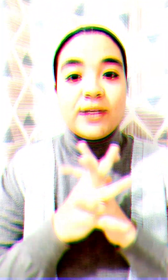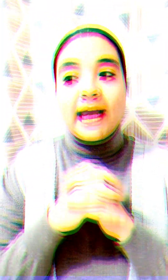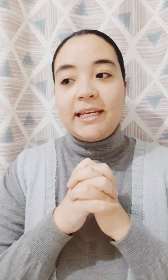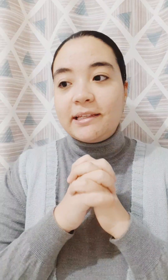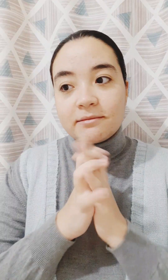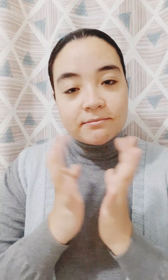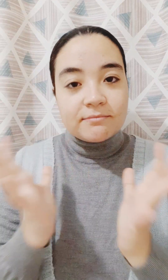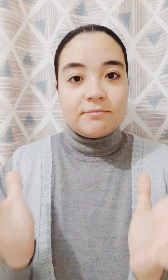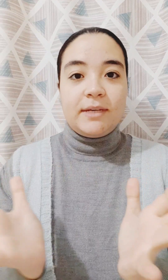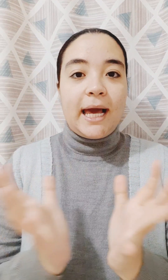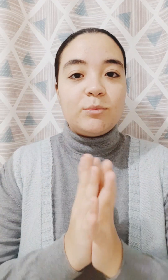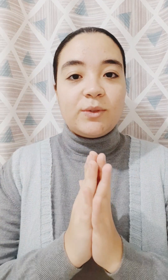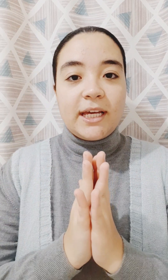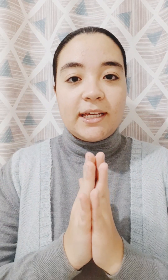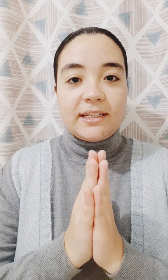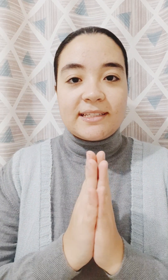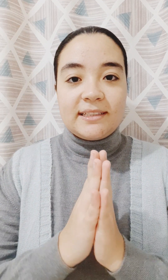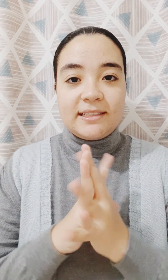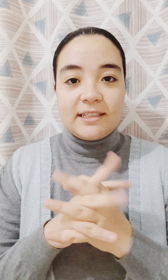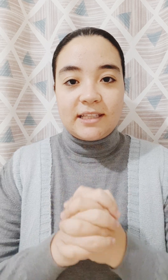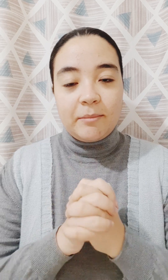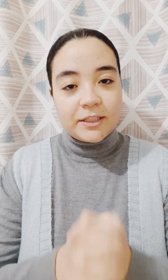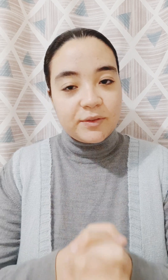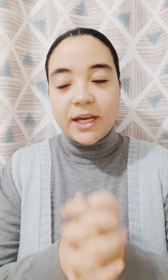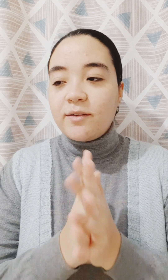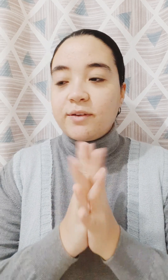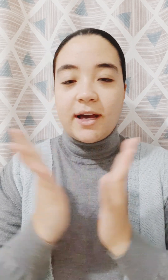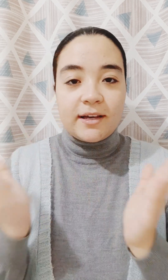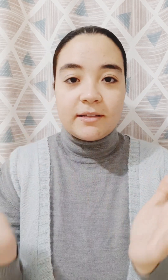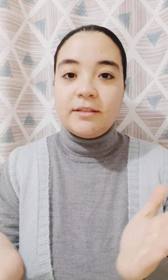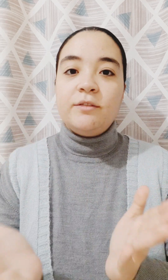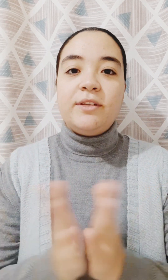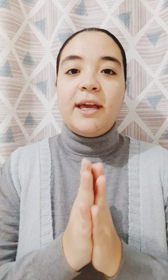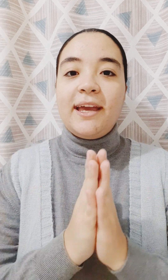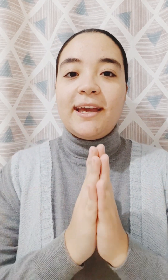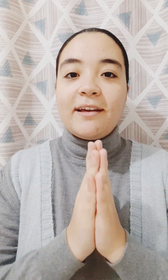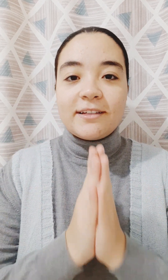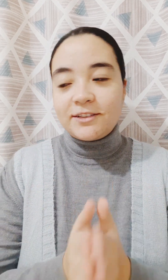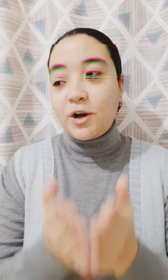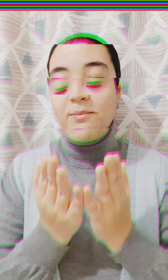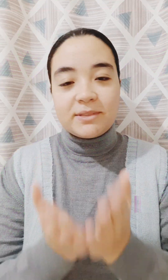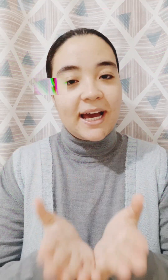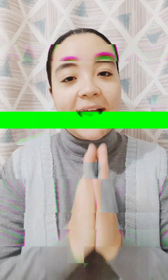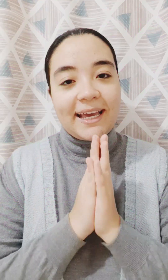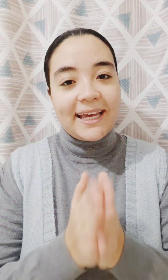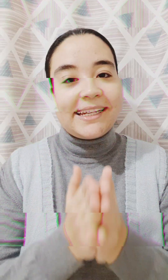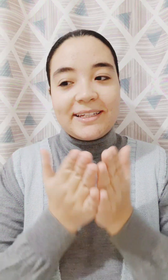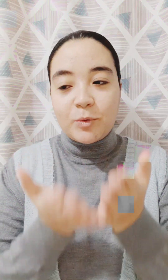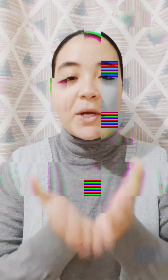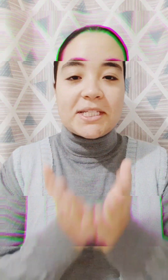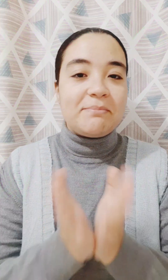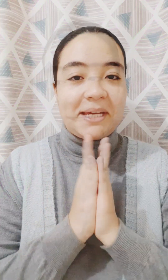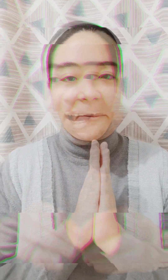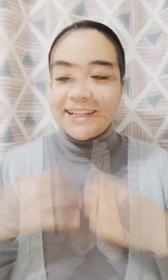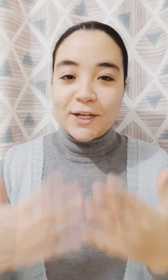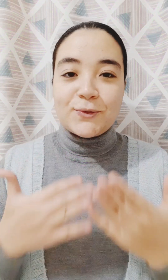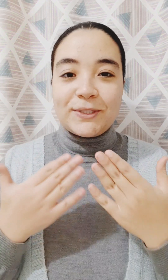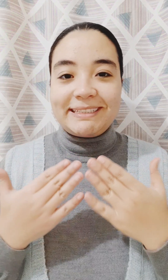يعني الحمد لله انجازات كتير اتعملت فيها ففي نهاية رقم بتاعها كان مميز بيها هتلاحظوا ان